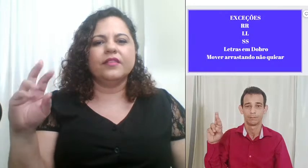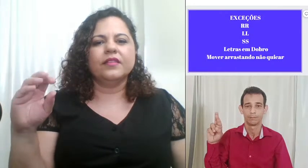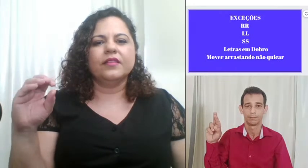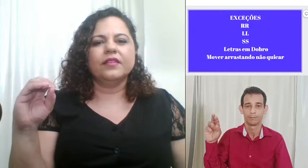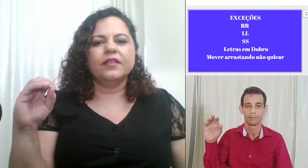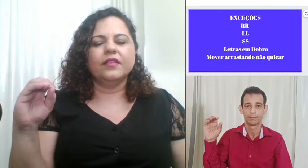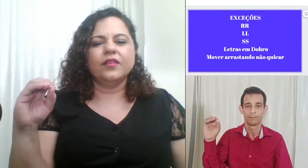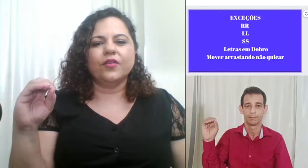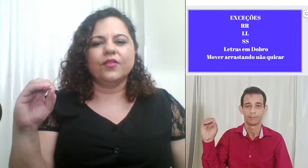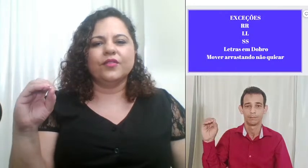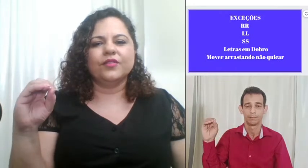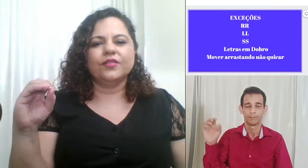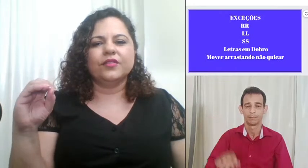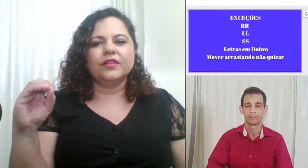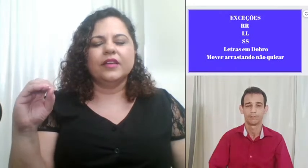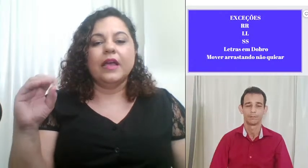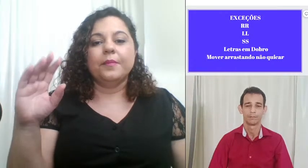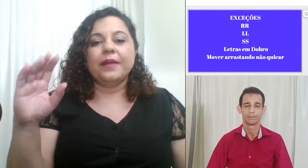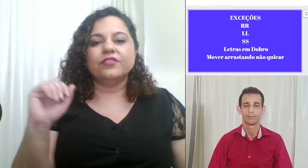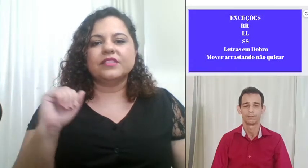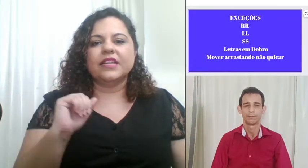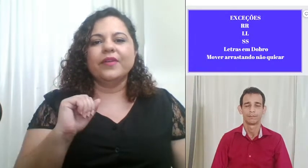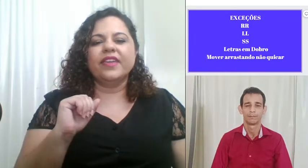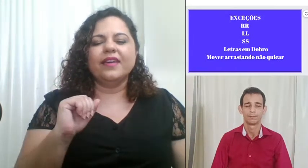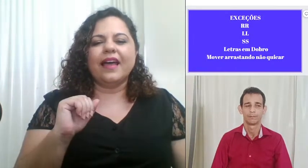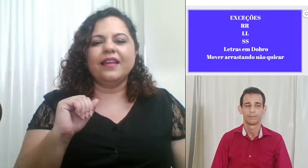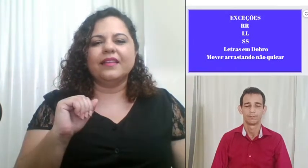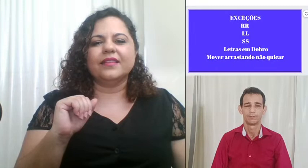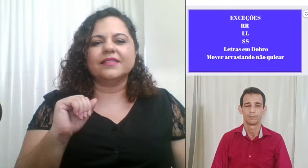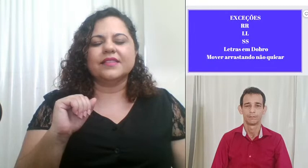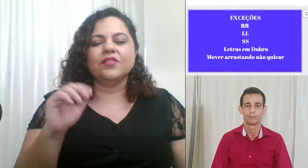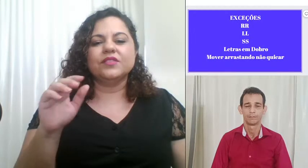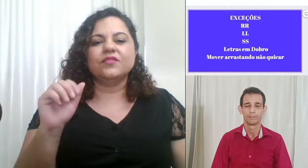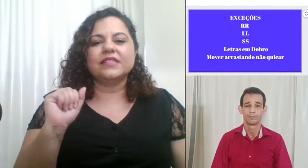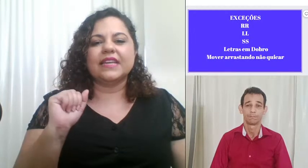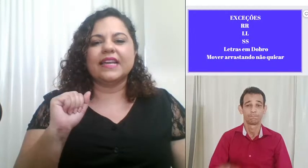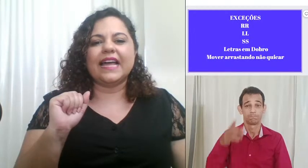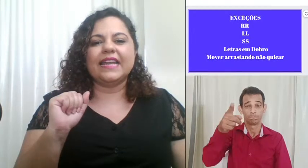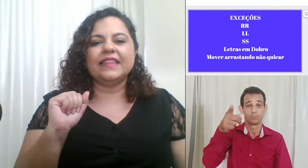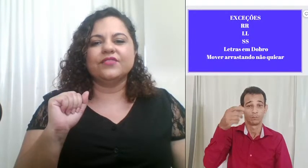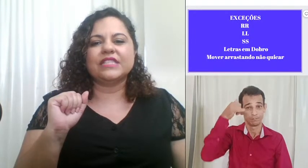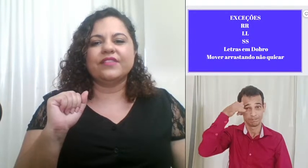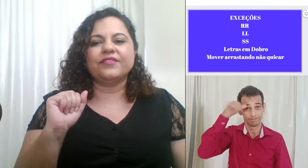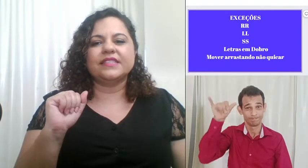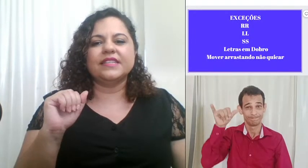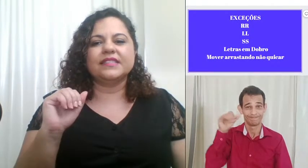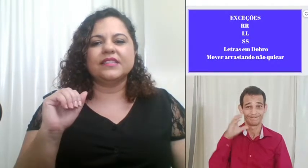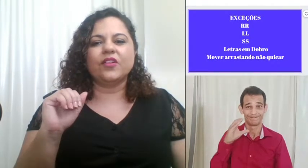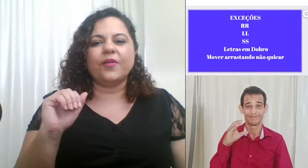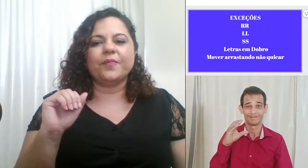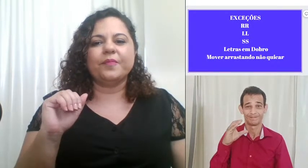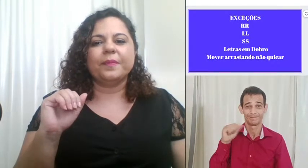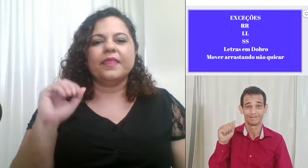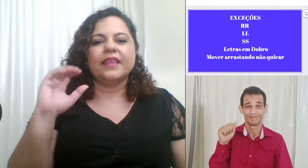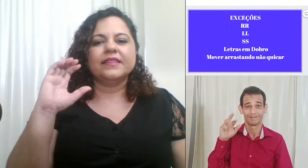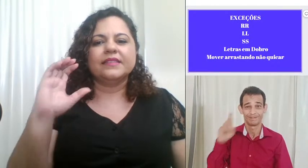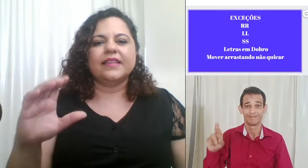e ó para você não quicar a letra senão se você quicar a letra você vai fazer assim ó C